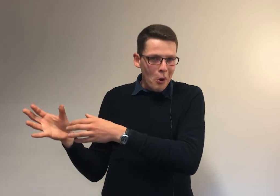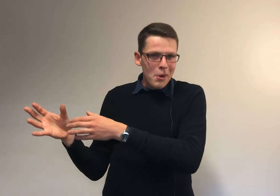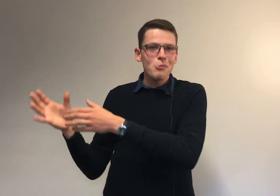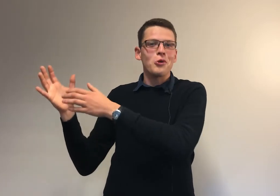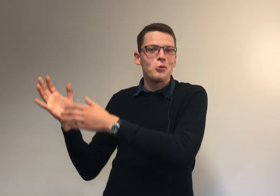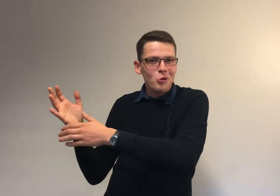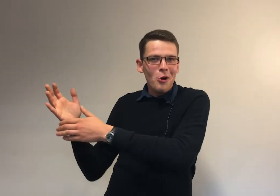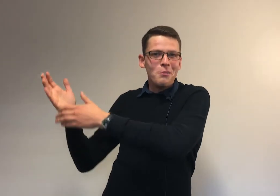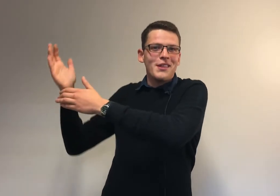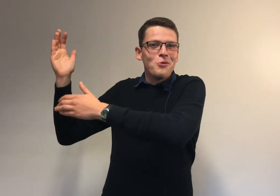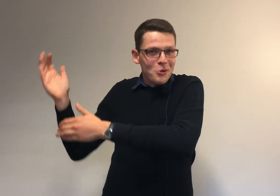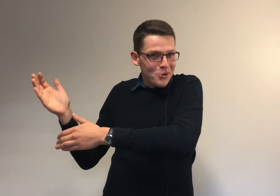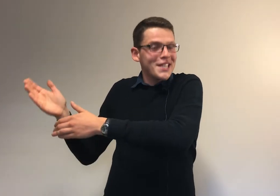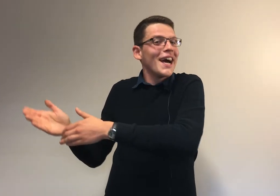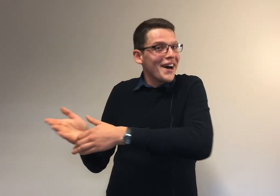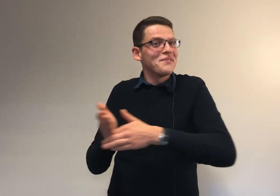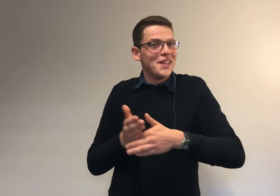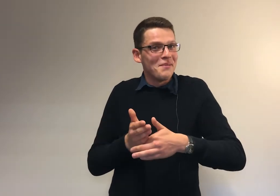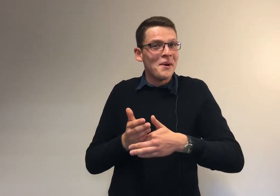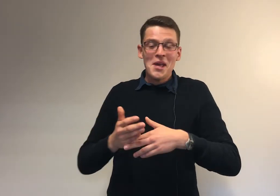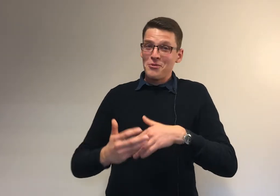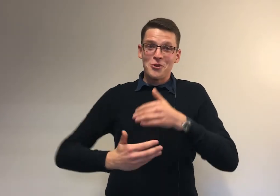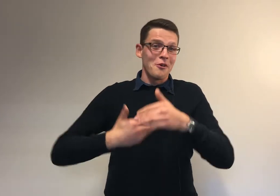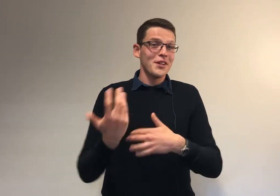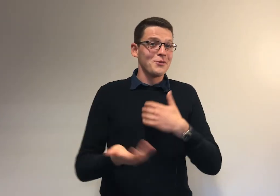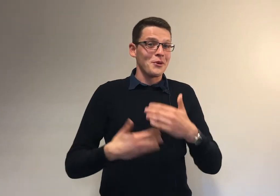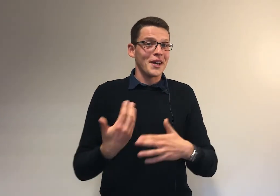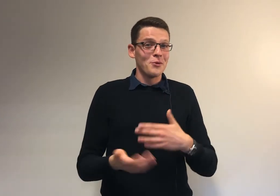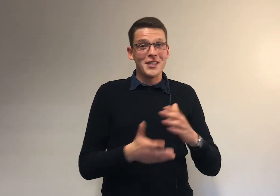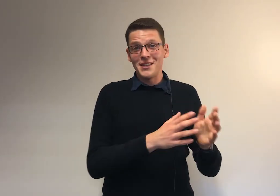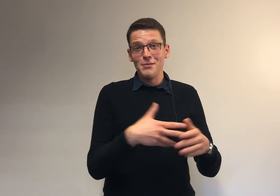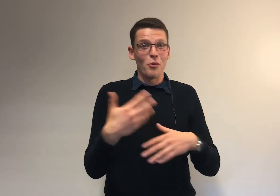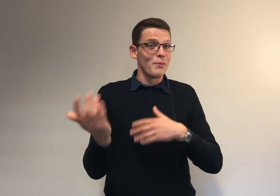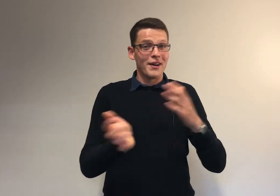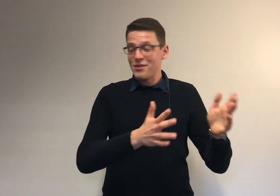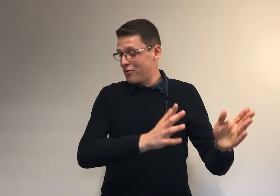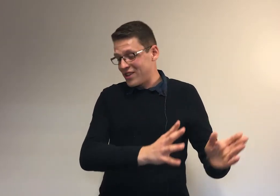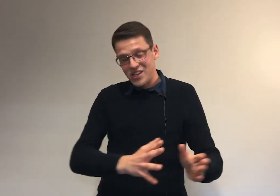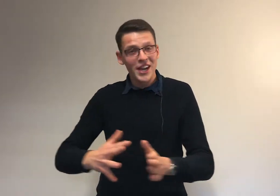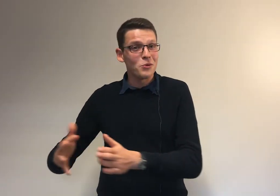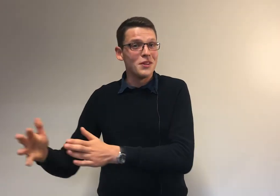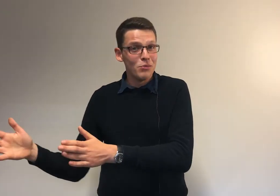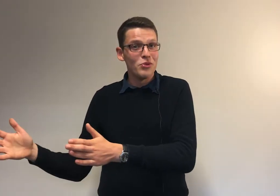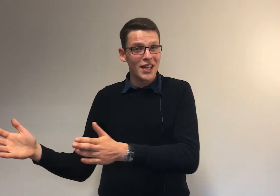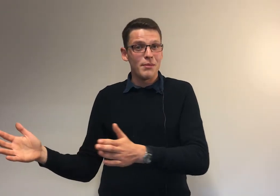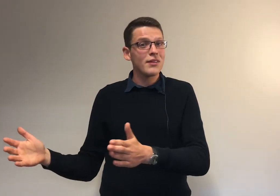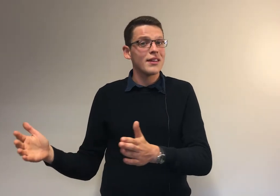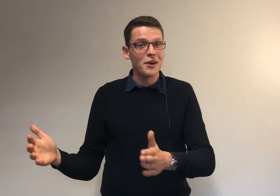problème, c'est que du temps, c'est une ressource assez rare, finalement, puisque, en fait, tu te rendras compte ici, bon, on va déjà être au début du quadrimestre, d'accord,